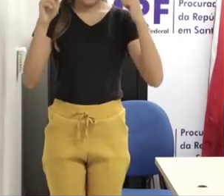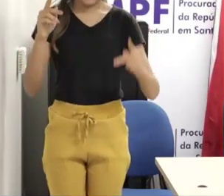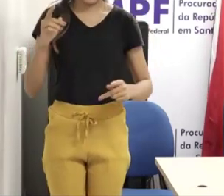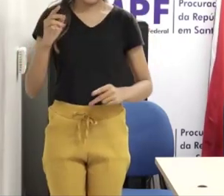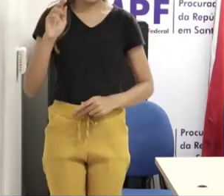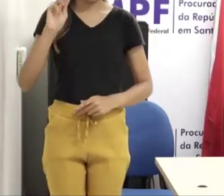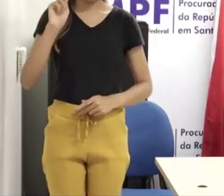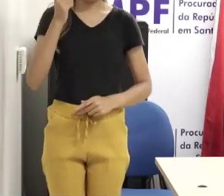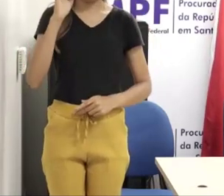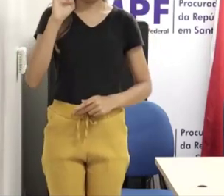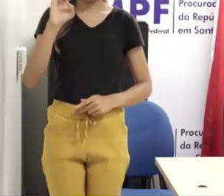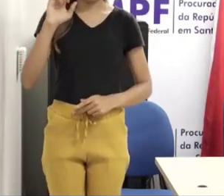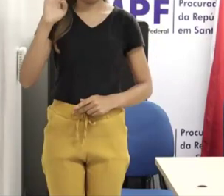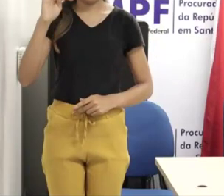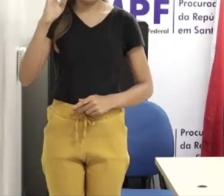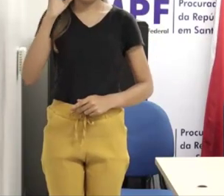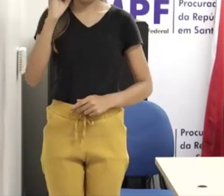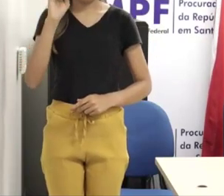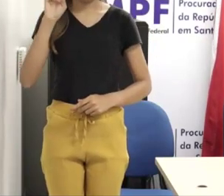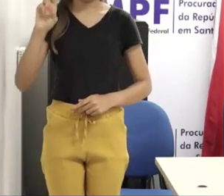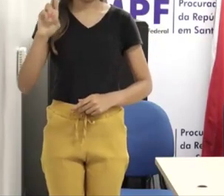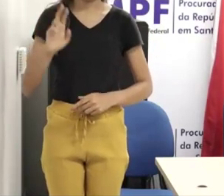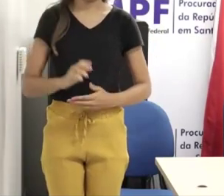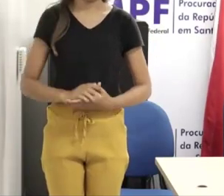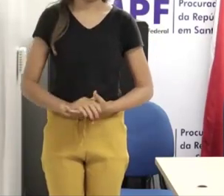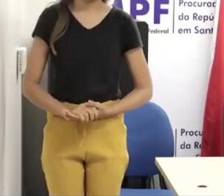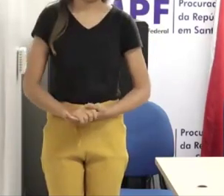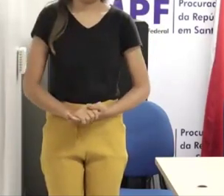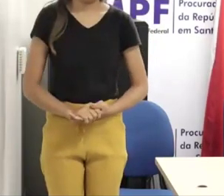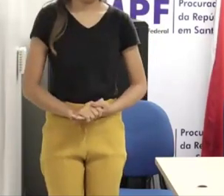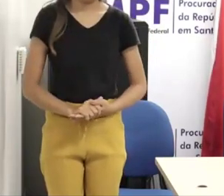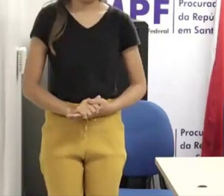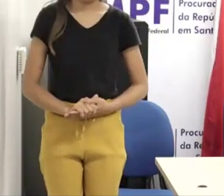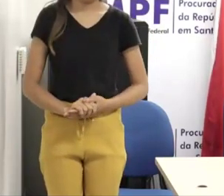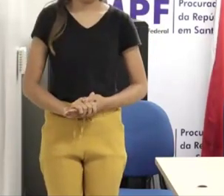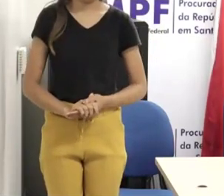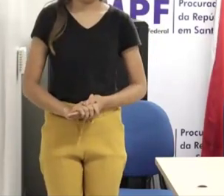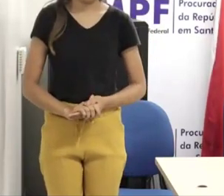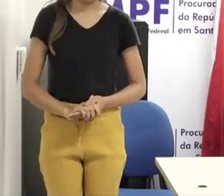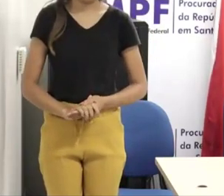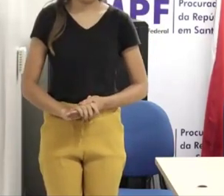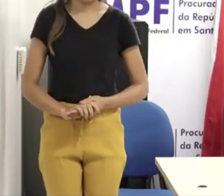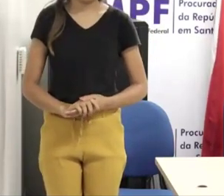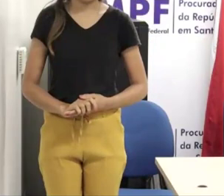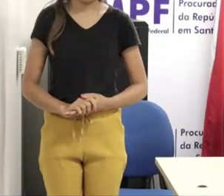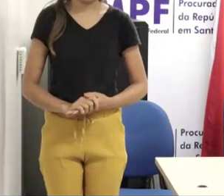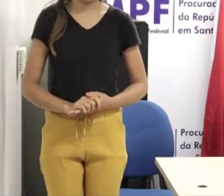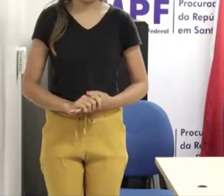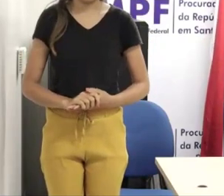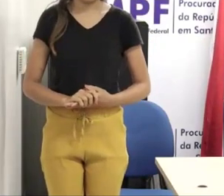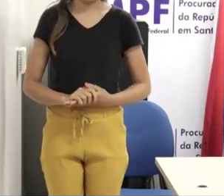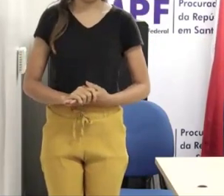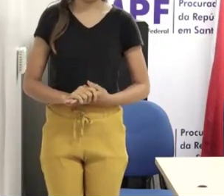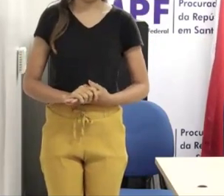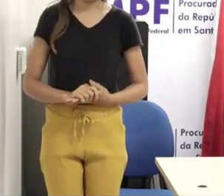e pelo que a gente acertou, a gente entraria num sistema meio